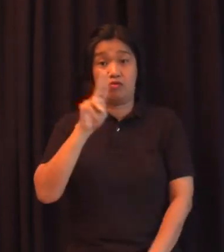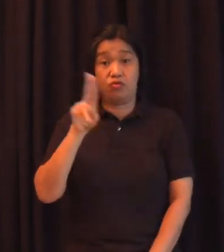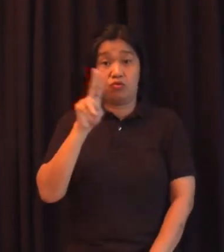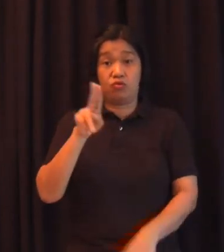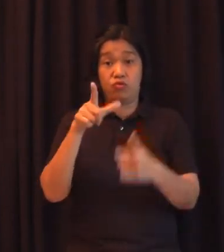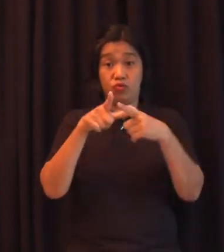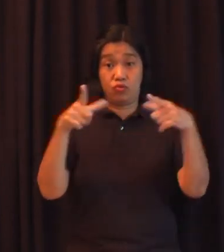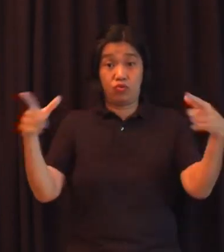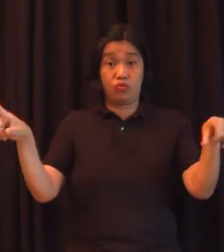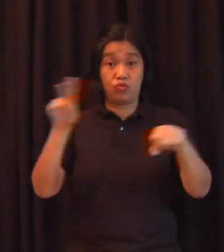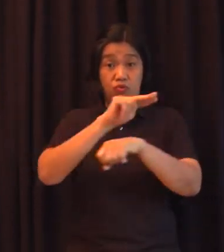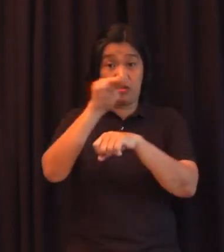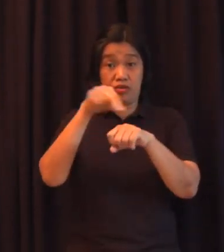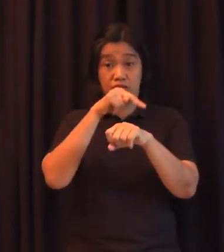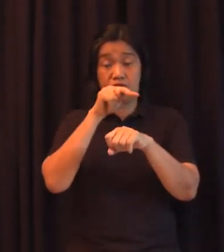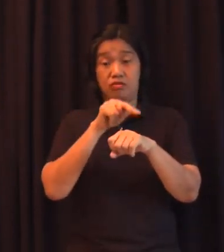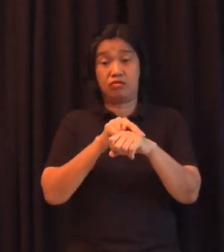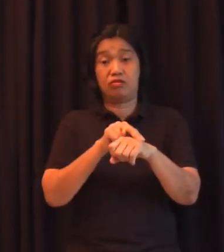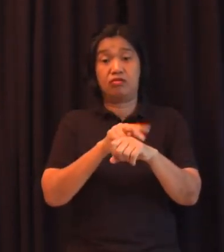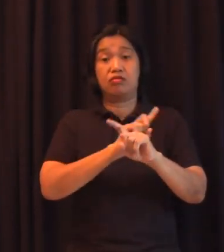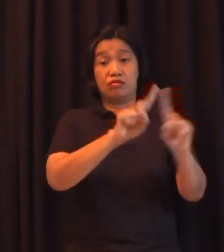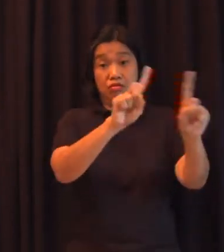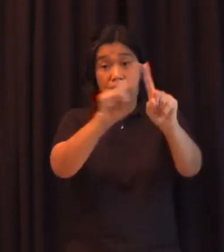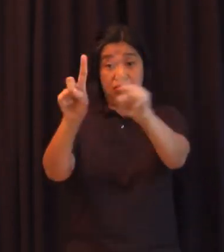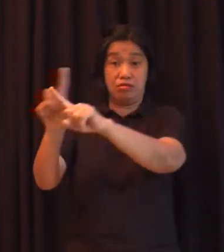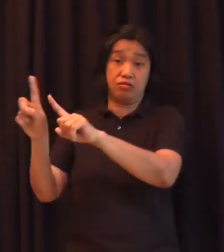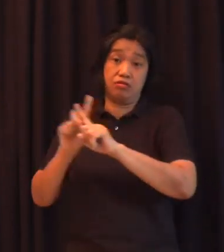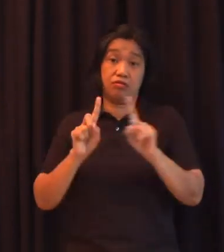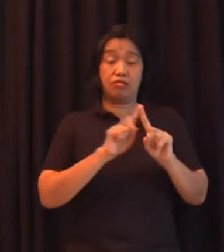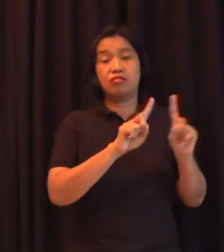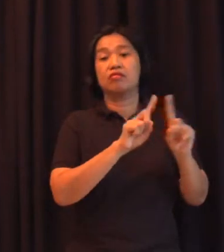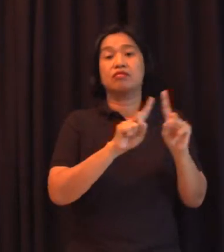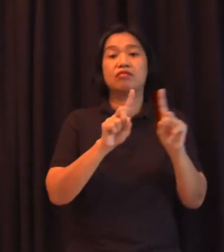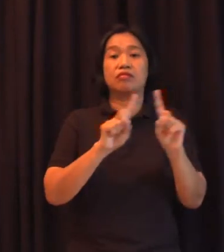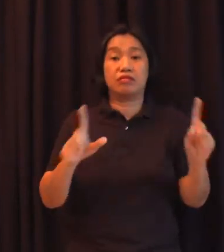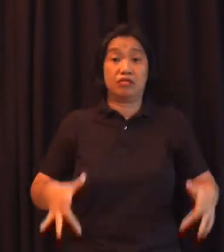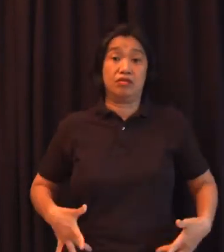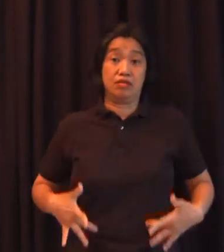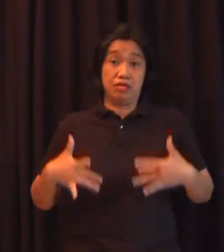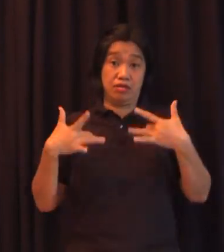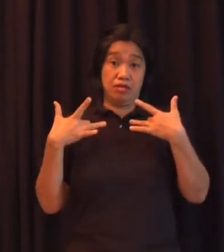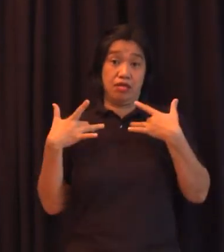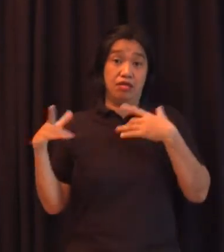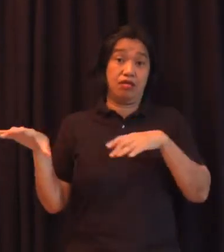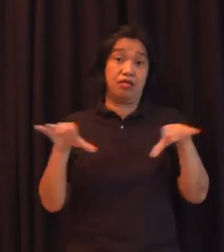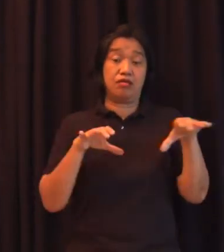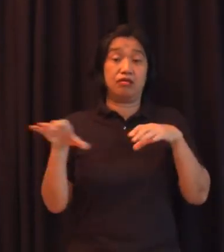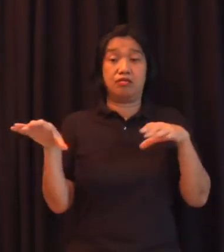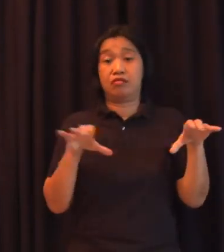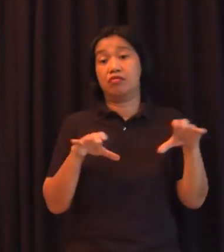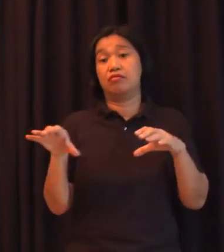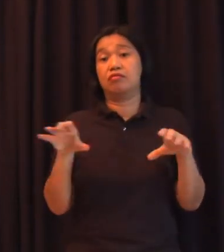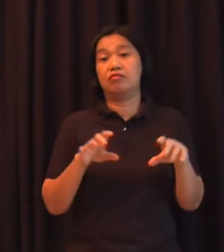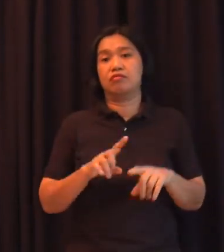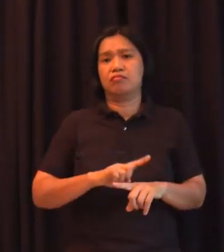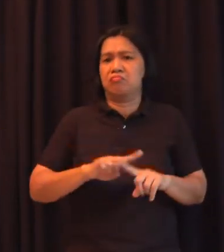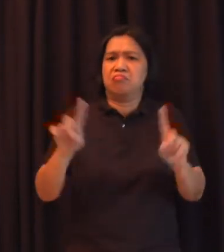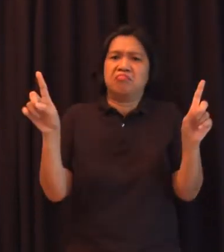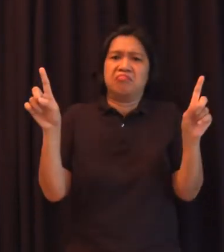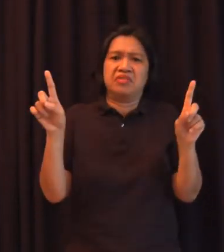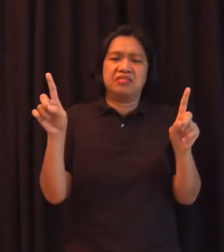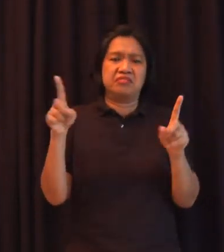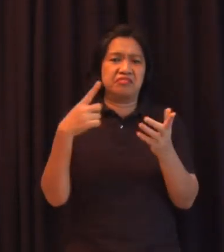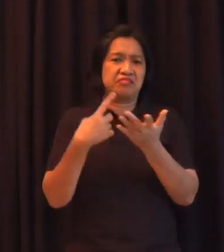iba't ibang larangan ng buhay pandipuna natin. pero usapin din kasi ito ng class.